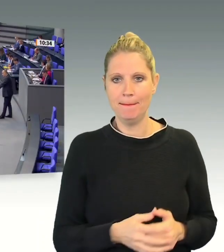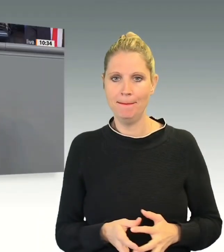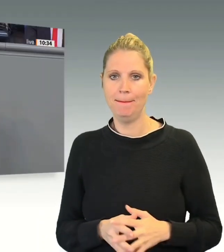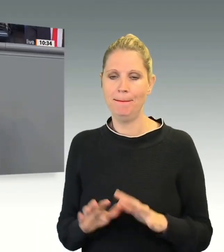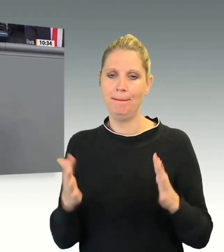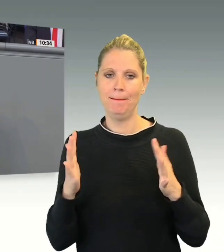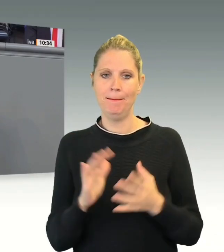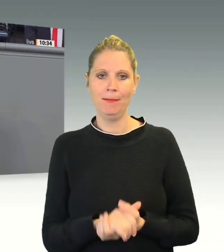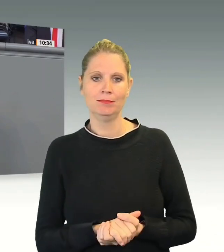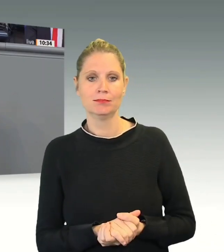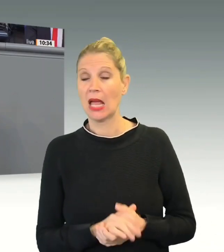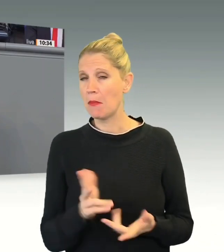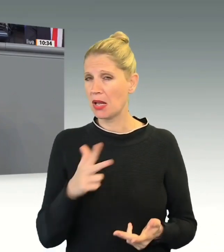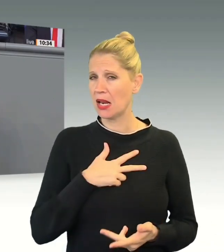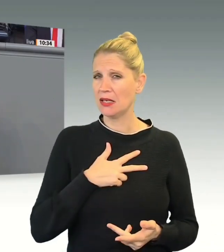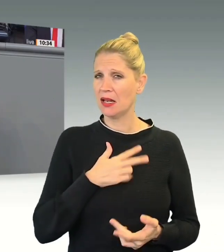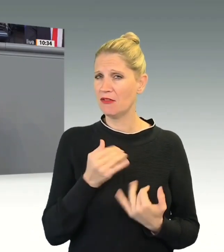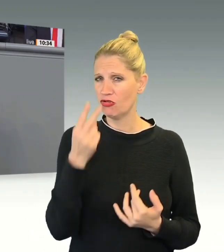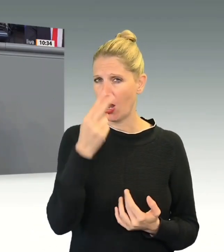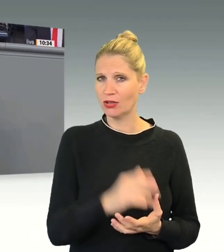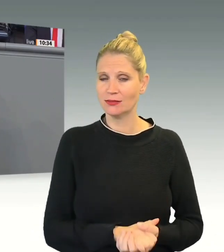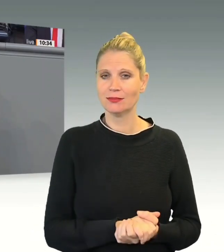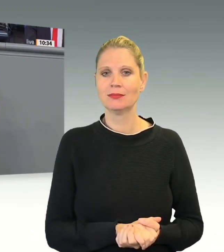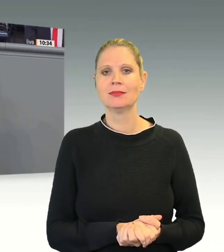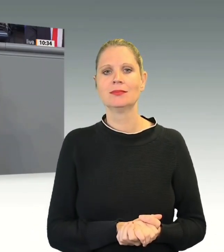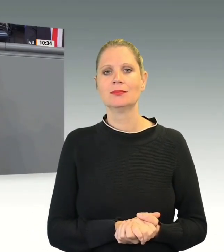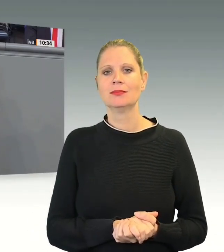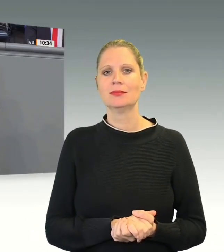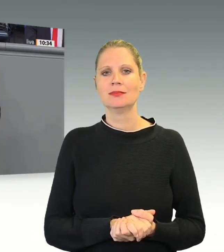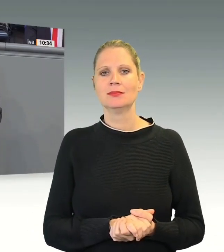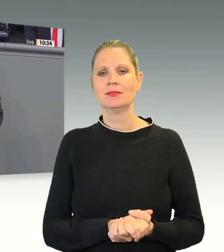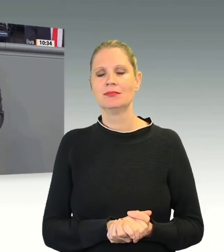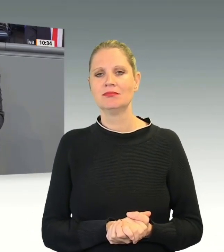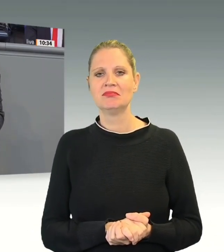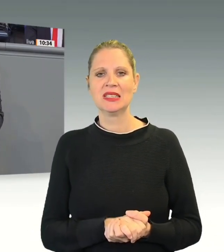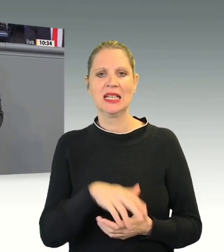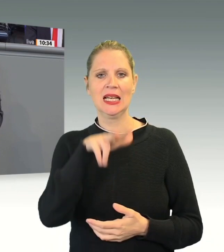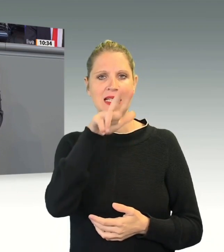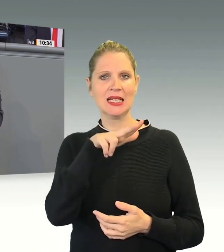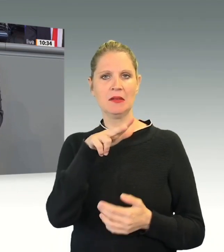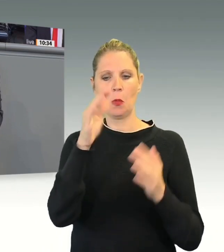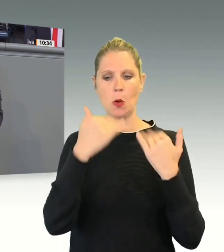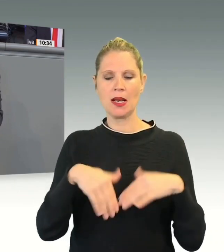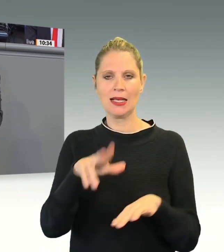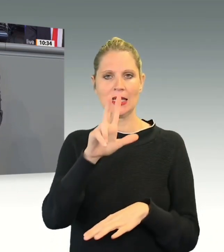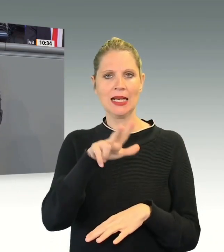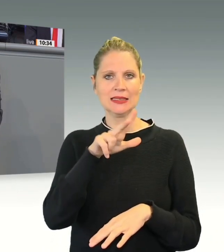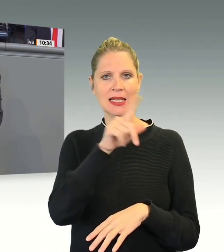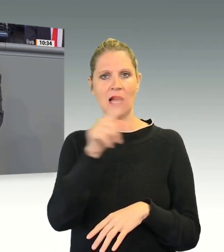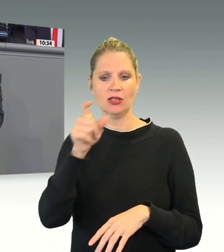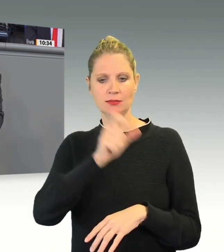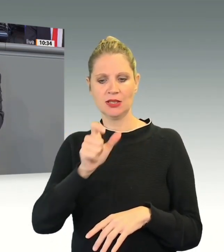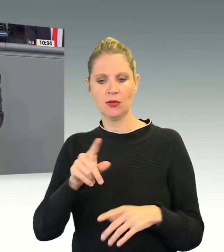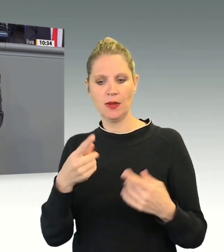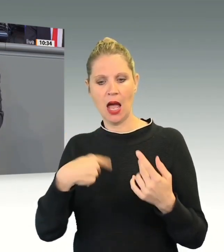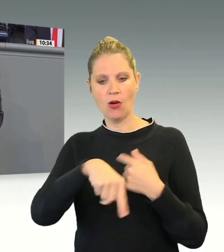Und was ist die Realität? Weniger als 13.000 Personen mit nachvollziehbarer Ausreisepflicht sind im vergangenen Jahr auch